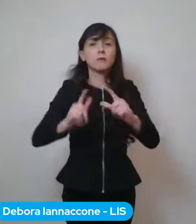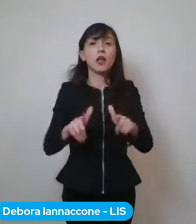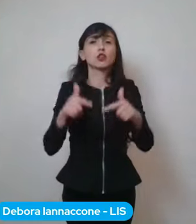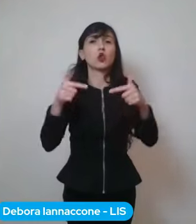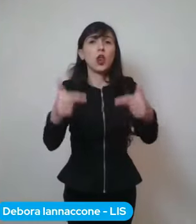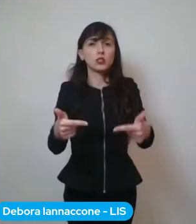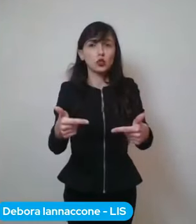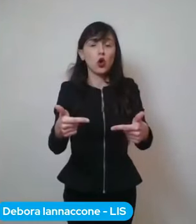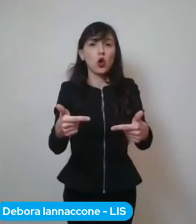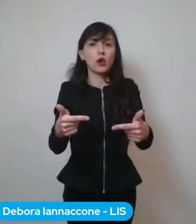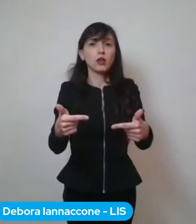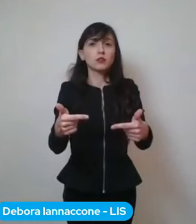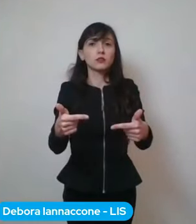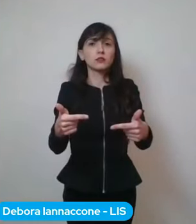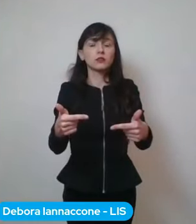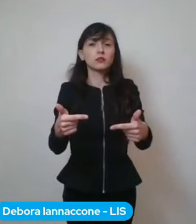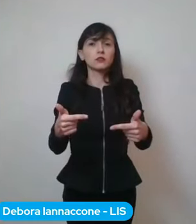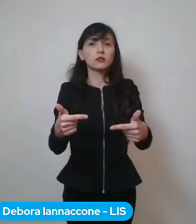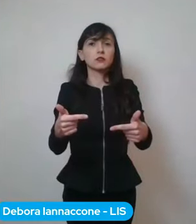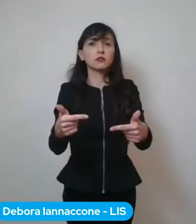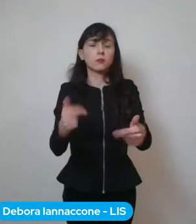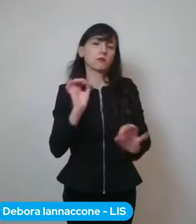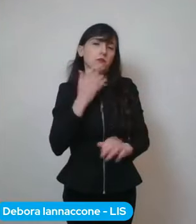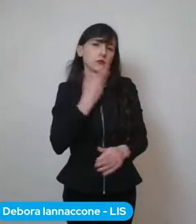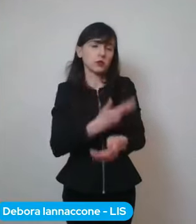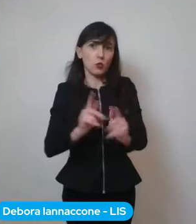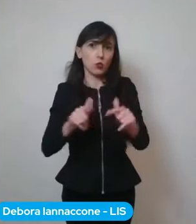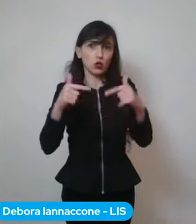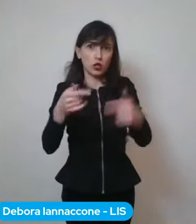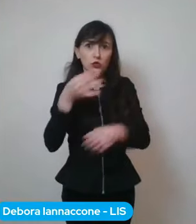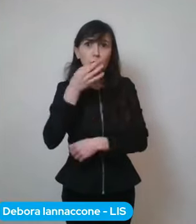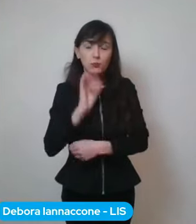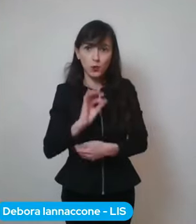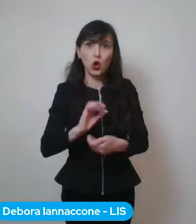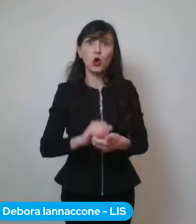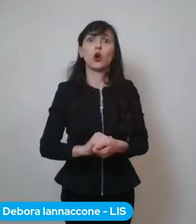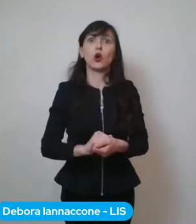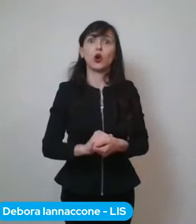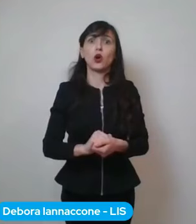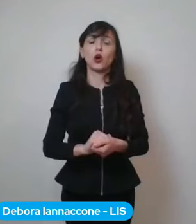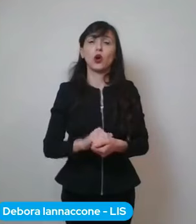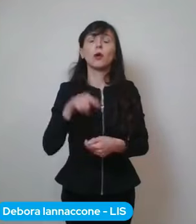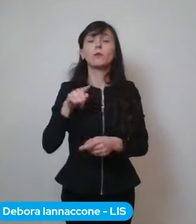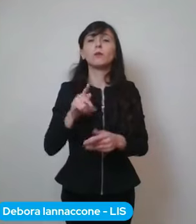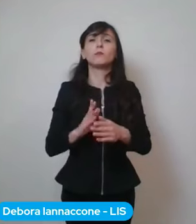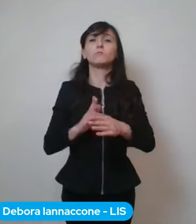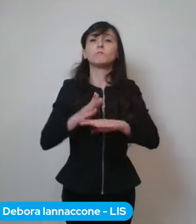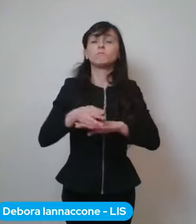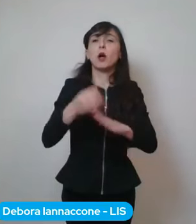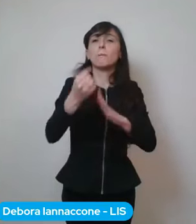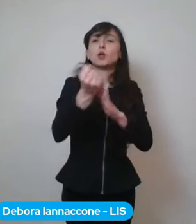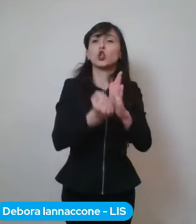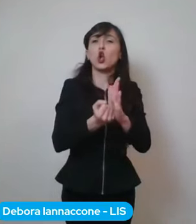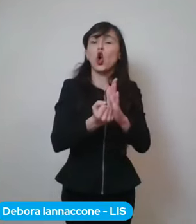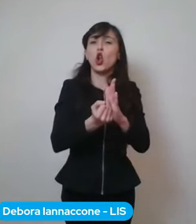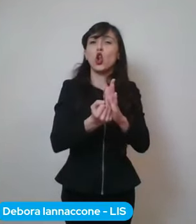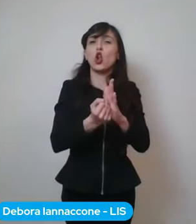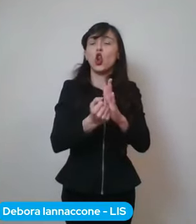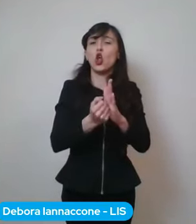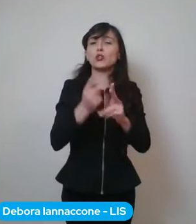il proprio sangue eh se ed entrare in un protocollo sperimentale che è stato attuato dalla